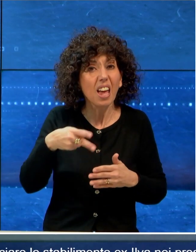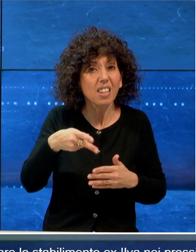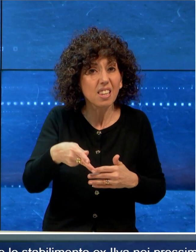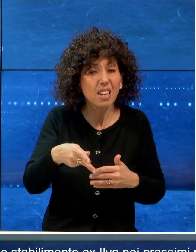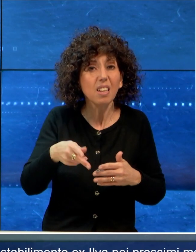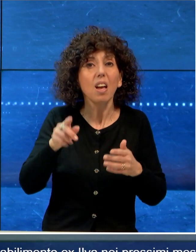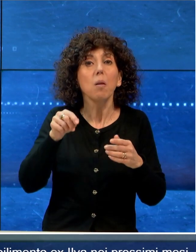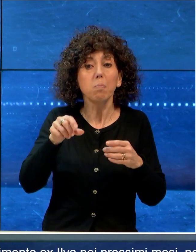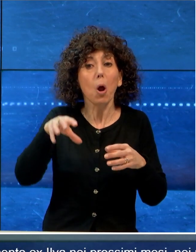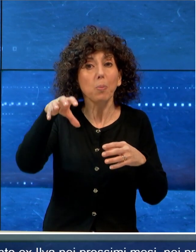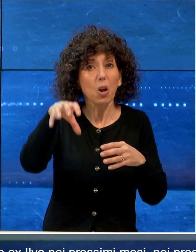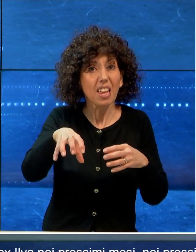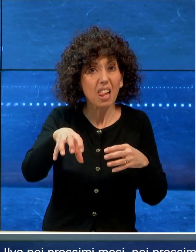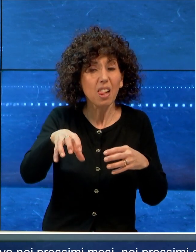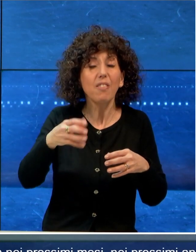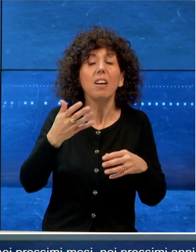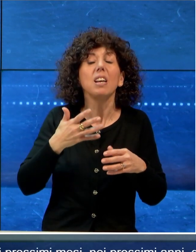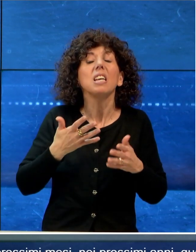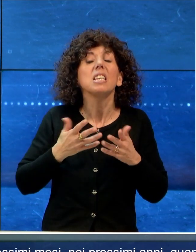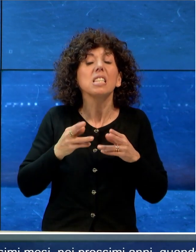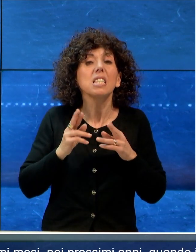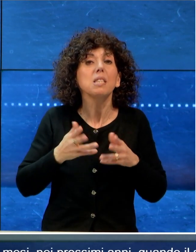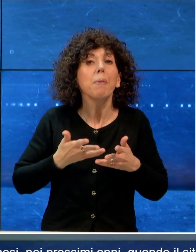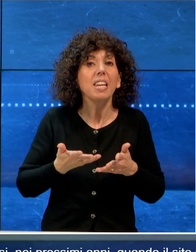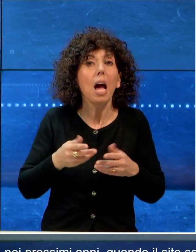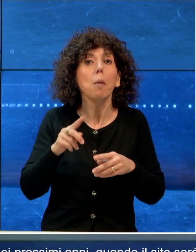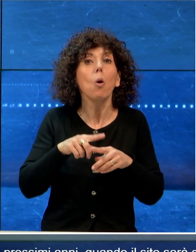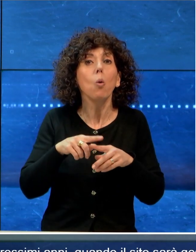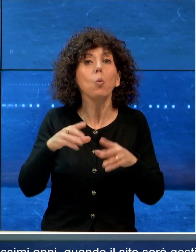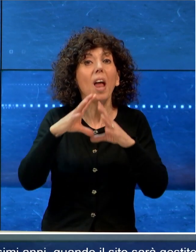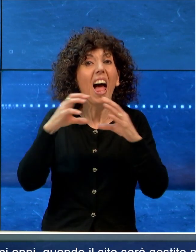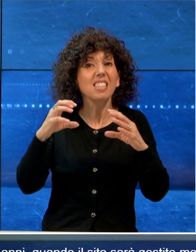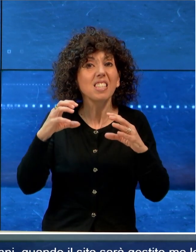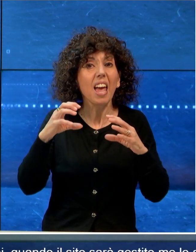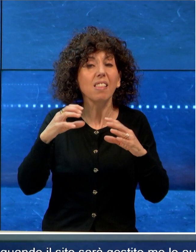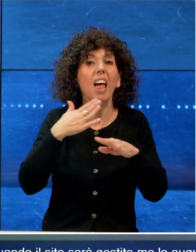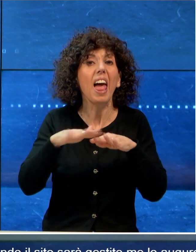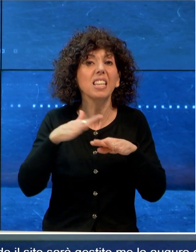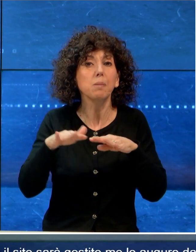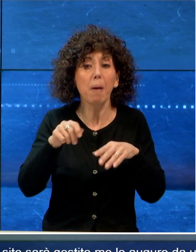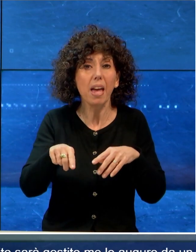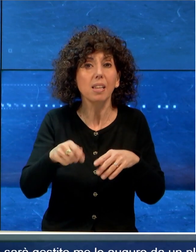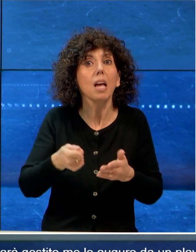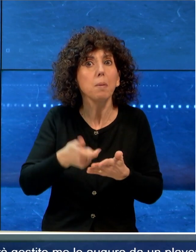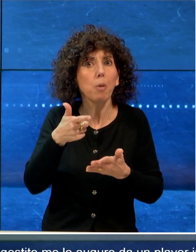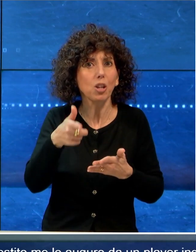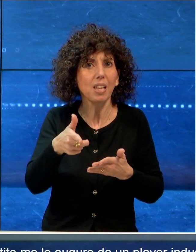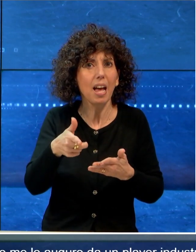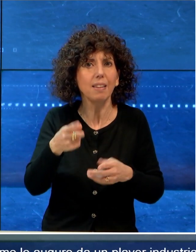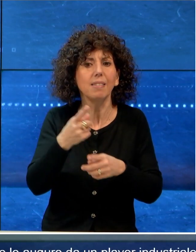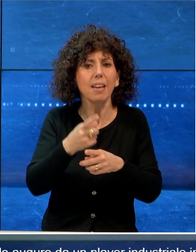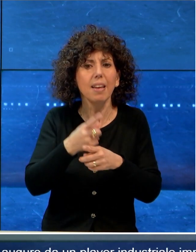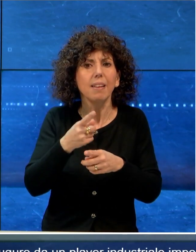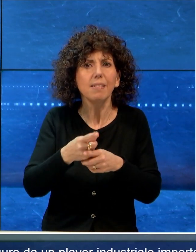quando il sito sarà gestito. Me lo auguro da un player industriale importante e significativo che